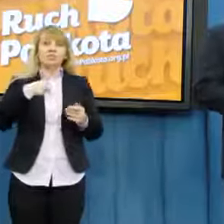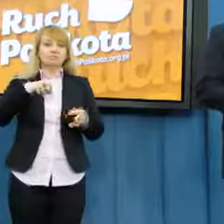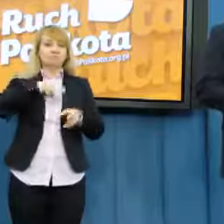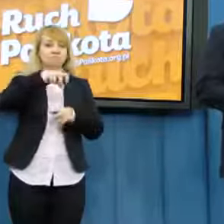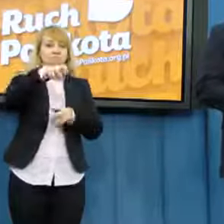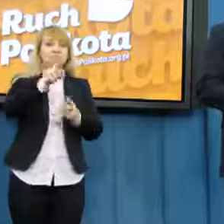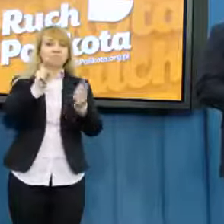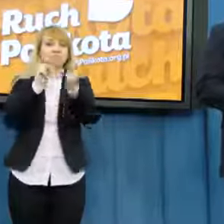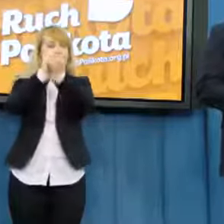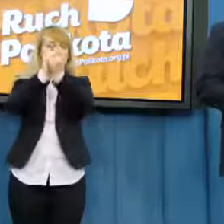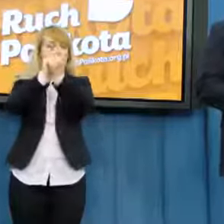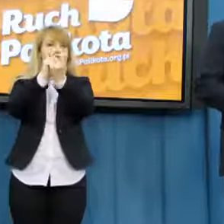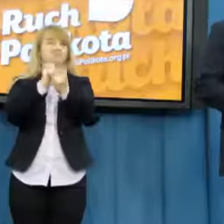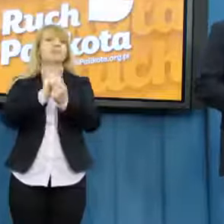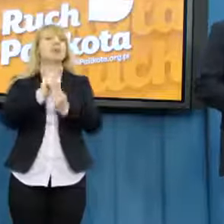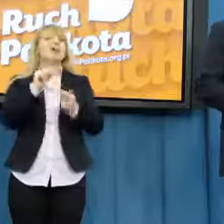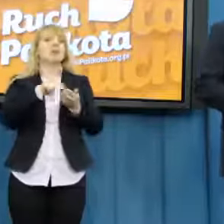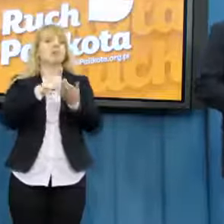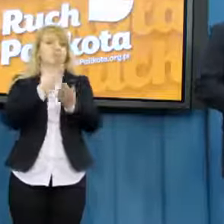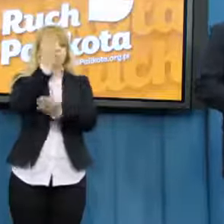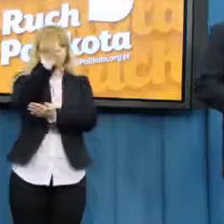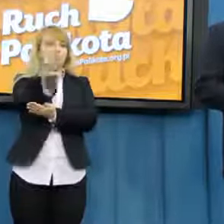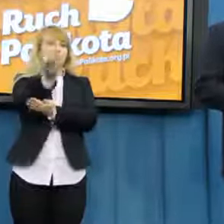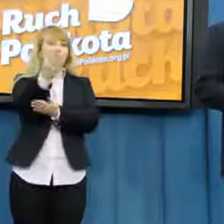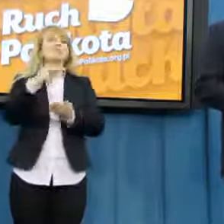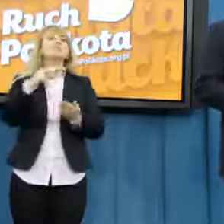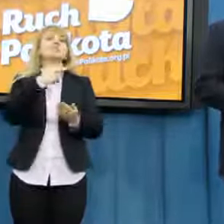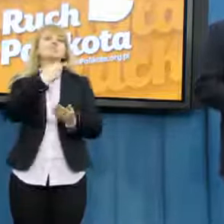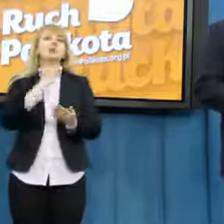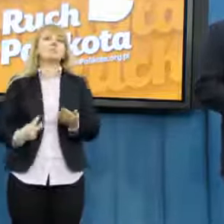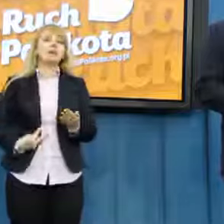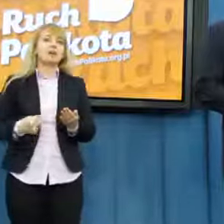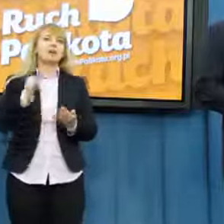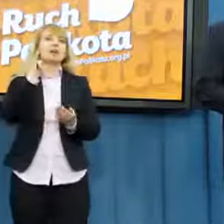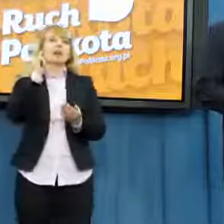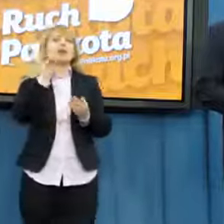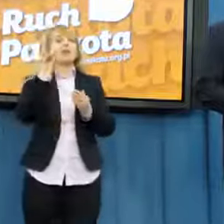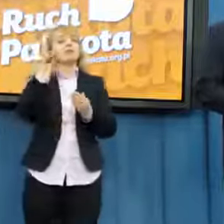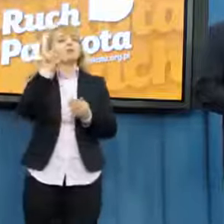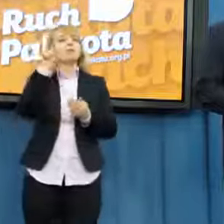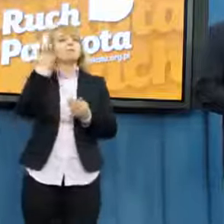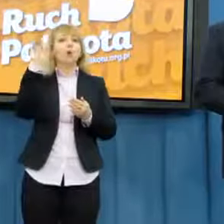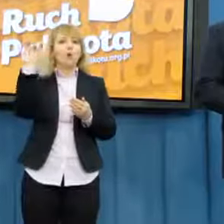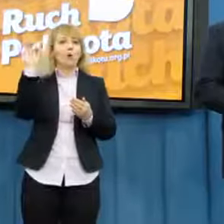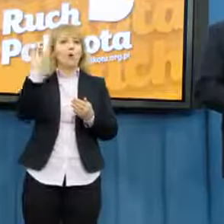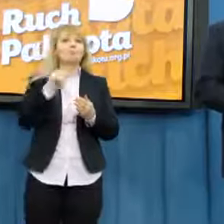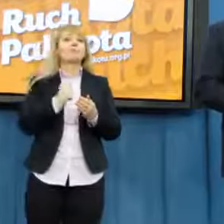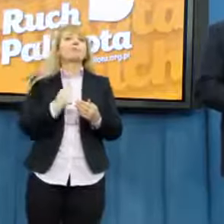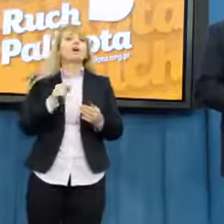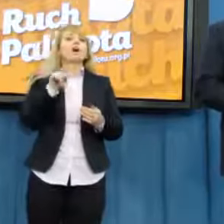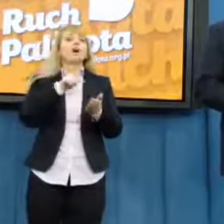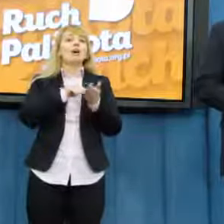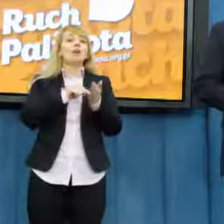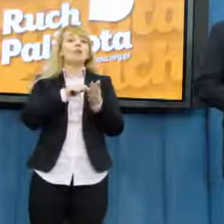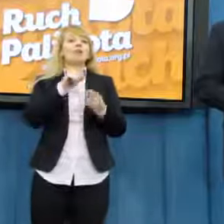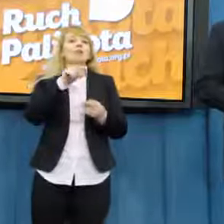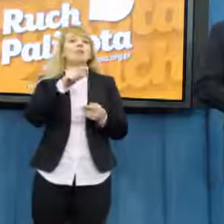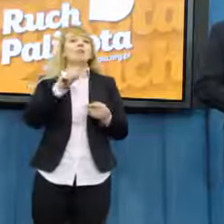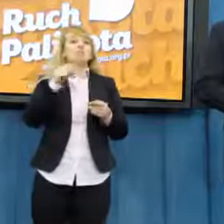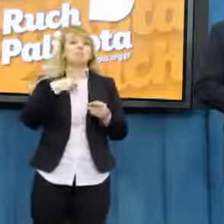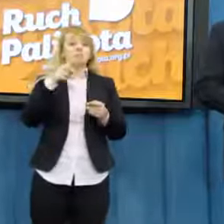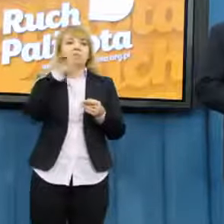propozycji pana premiera Donalda Tuska oraz Platformy Obywatelskiej, to ruch pani Kota